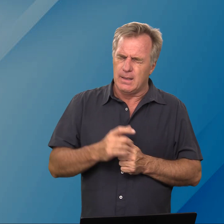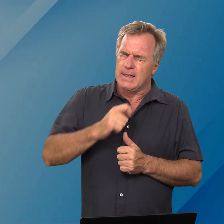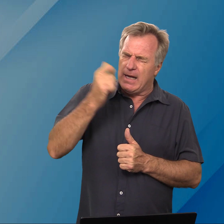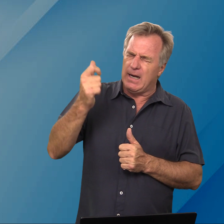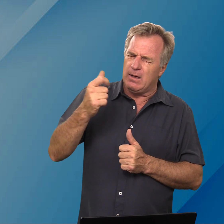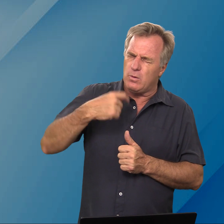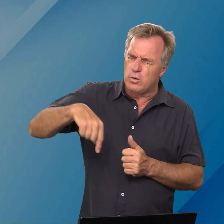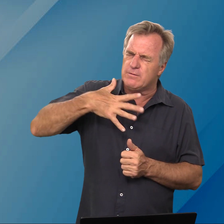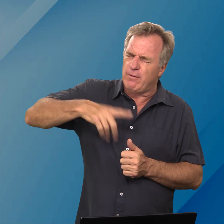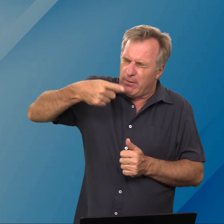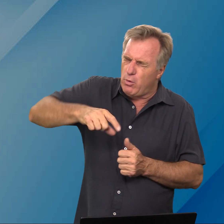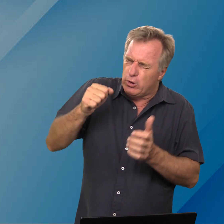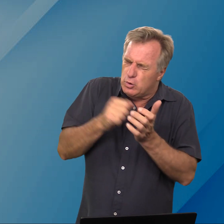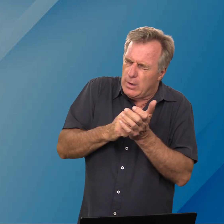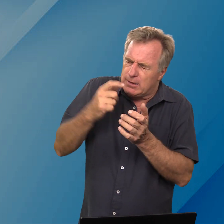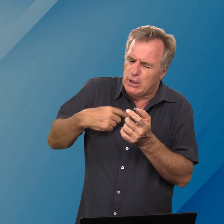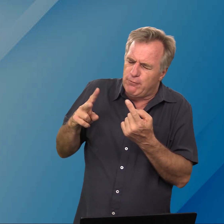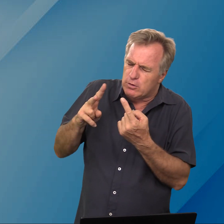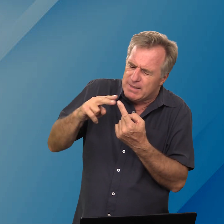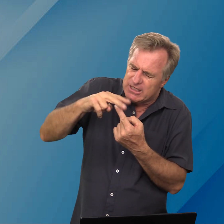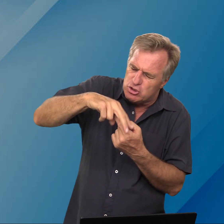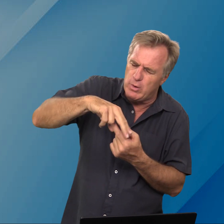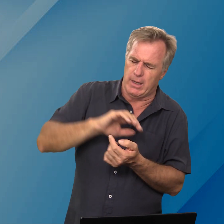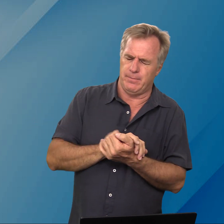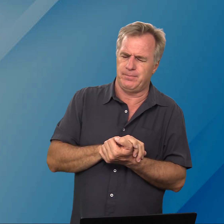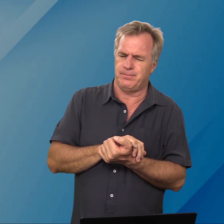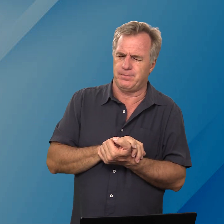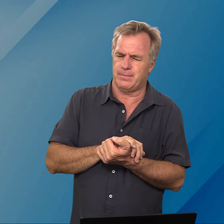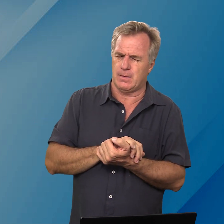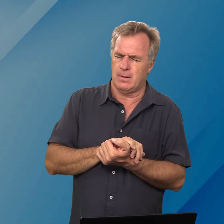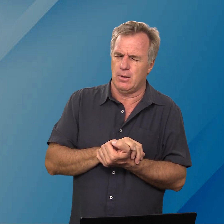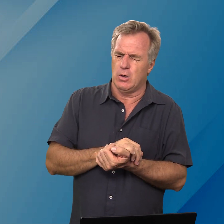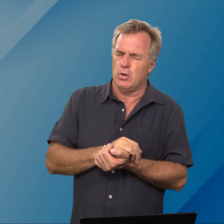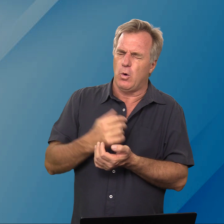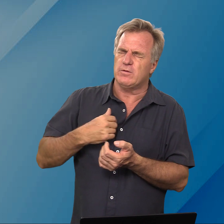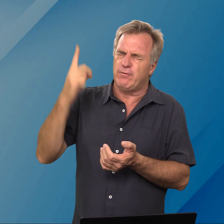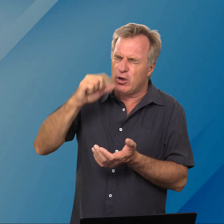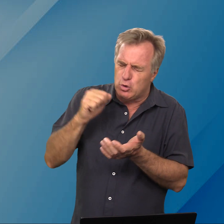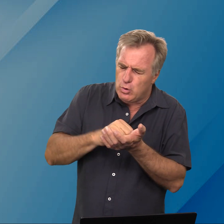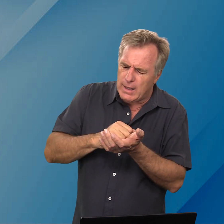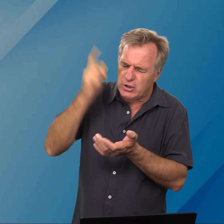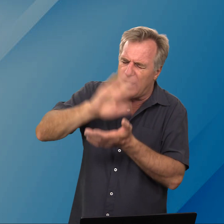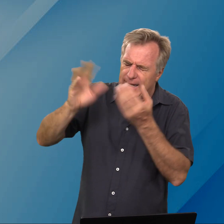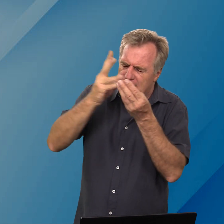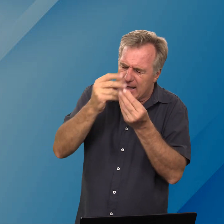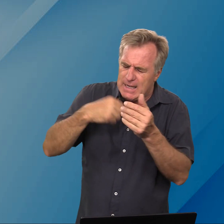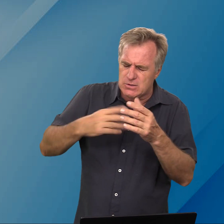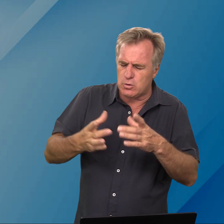heren ons wil vanmorgen toelaat dat jy vir ons bykie snoei ons wil vir jy toelaat jy heilige gees ons